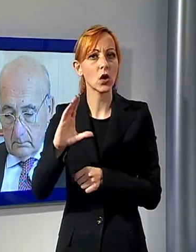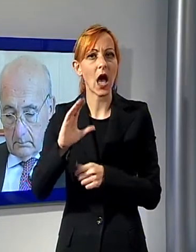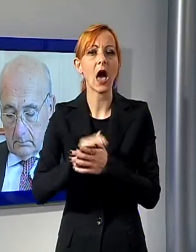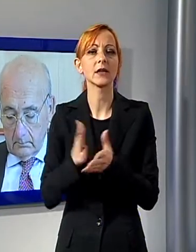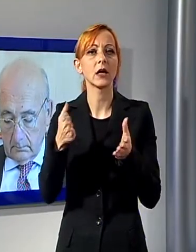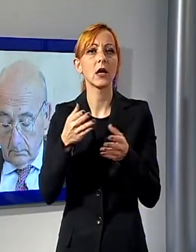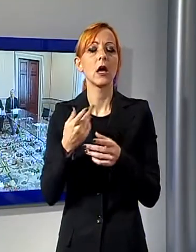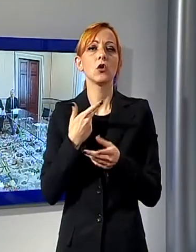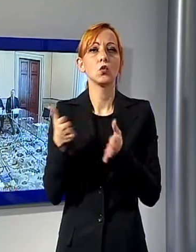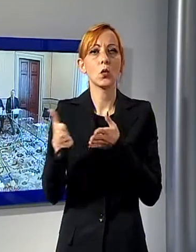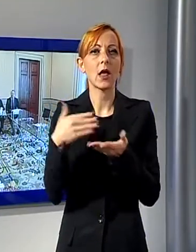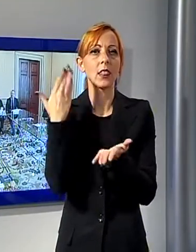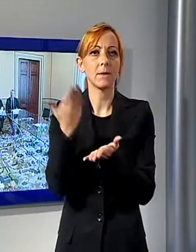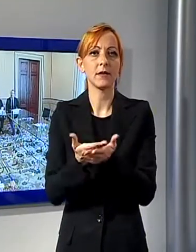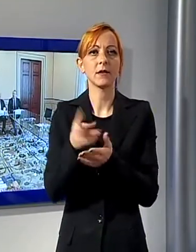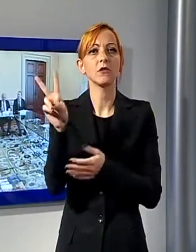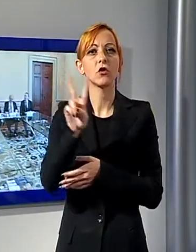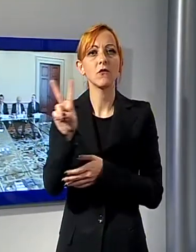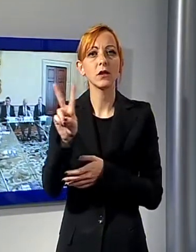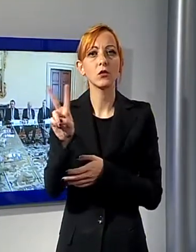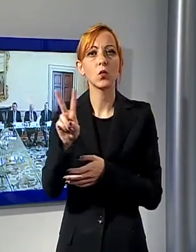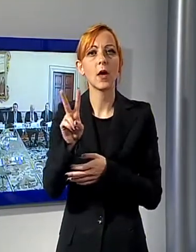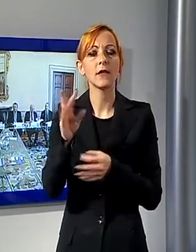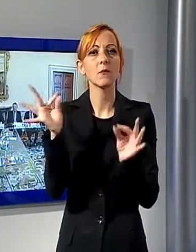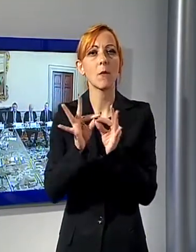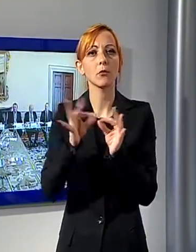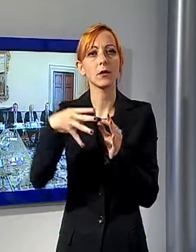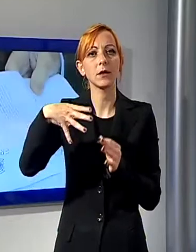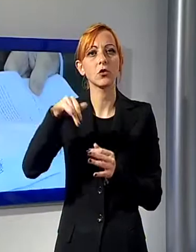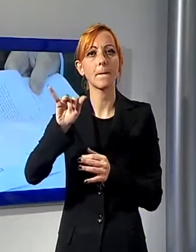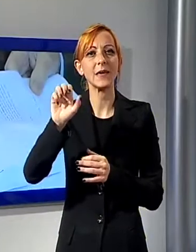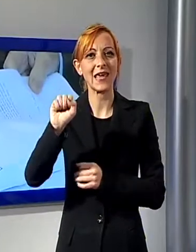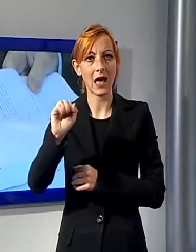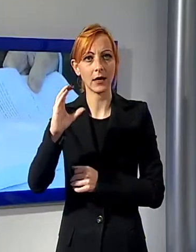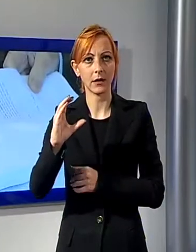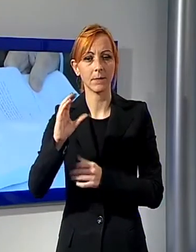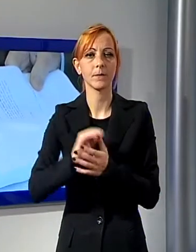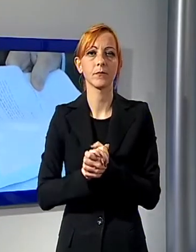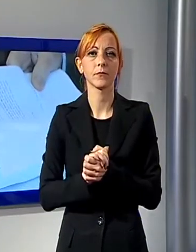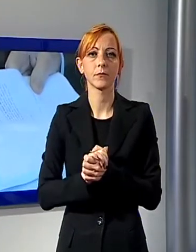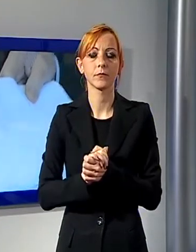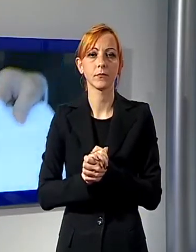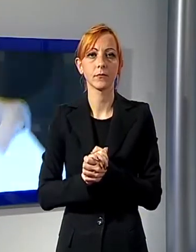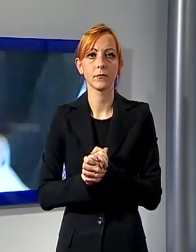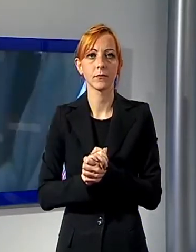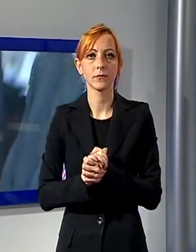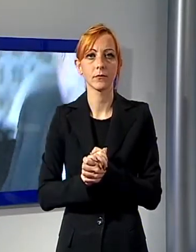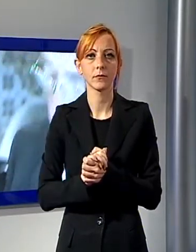MIAC, la mostra internazionale dell'industria cartaria. I dati forniti dal numero 2 di Assocarta sono riferiti al primo